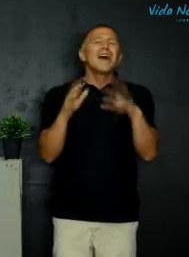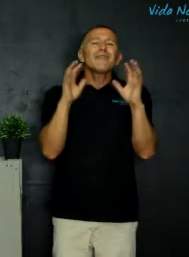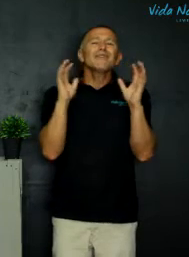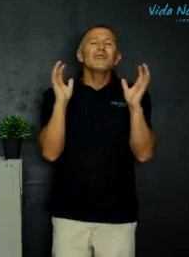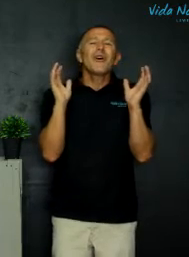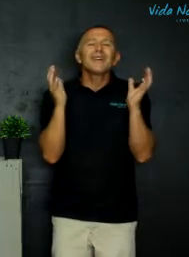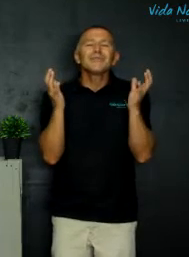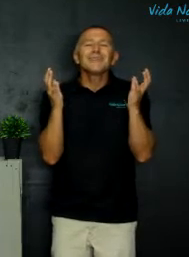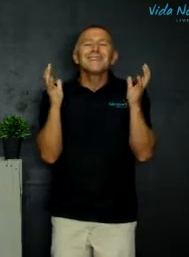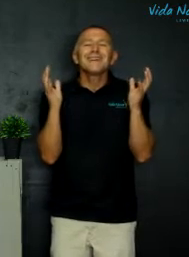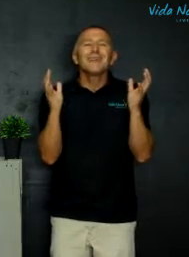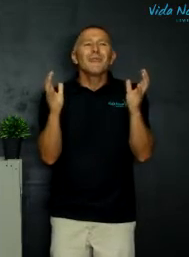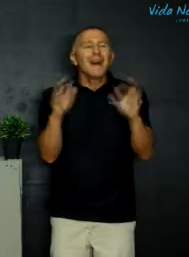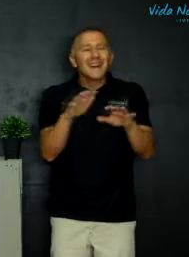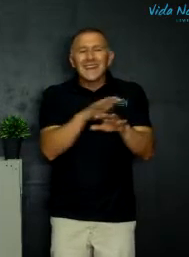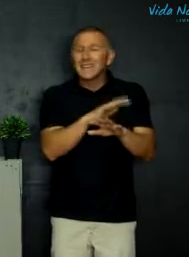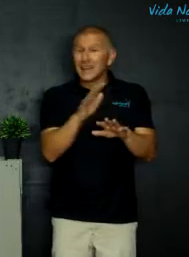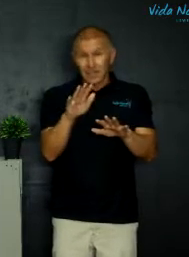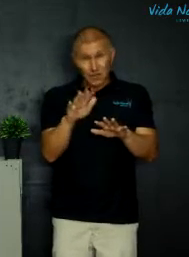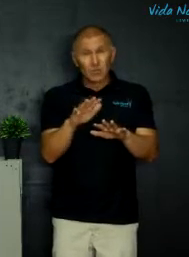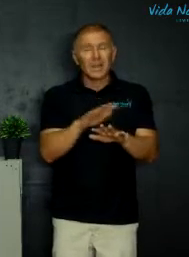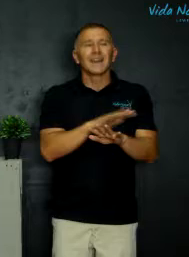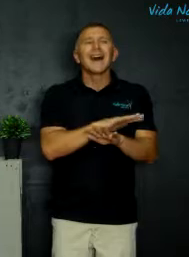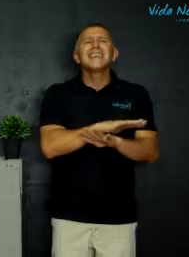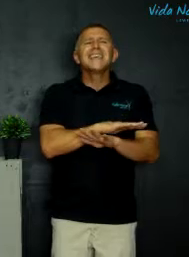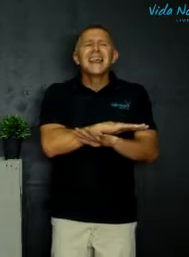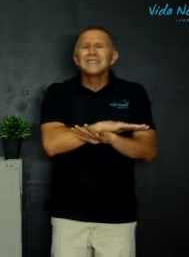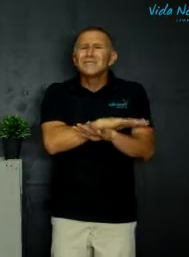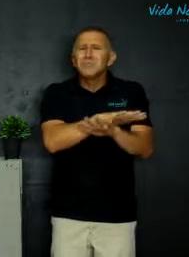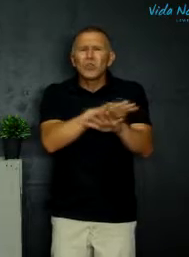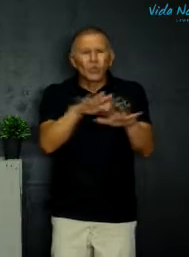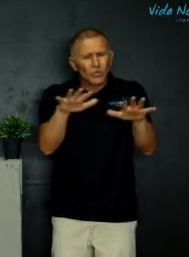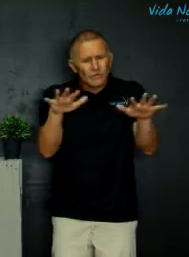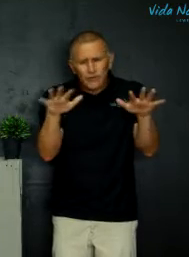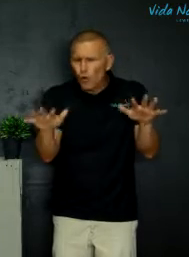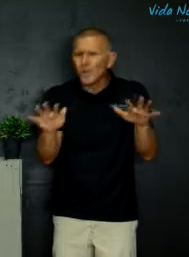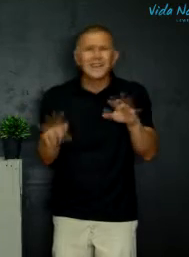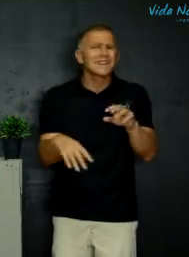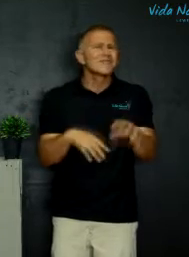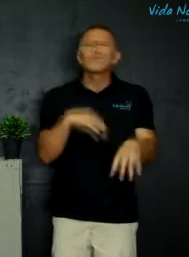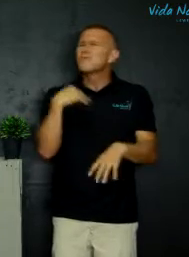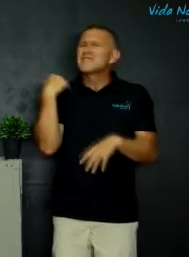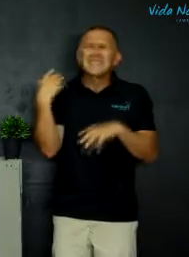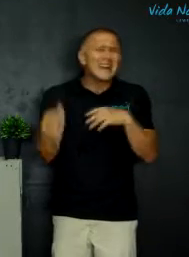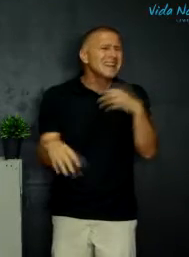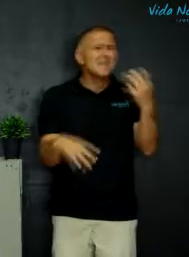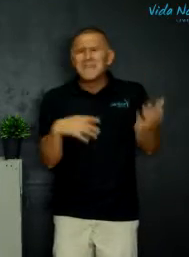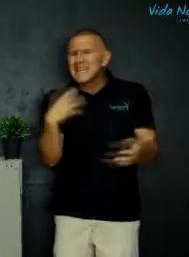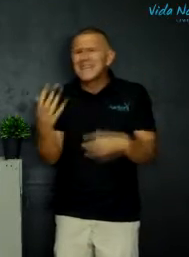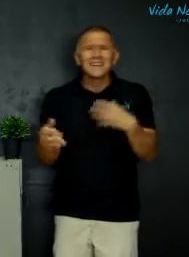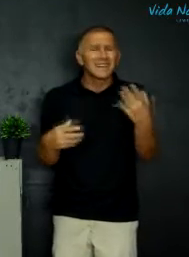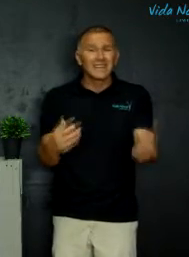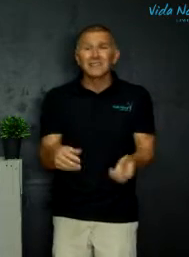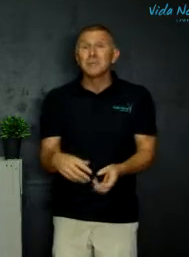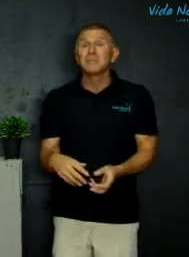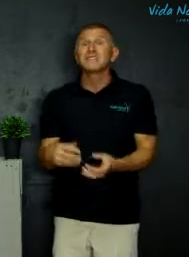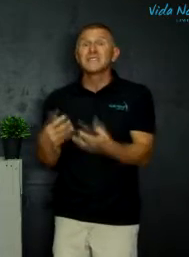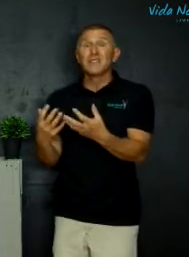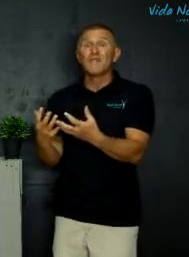ek wil jou gaan uit na die ding hou aan hy, en dit is nou moeilik, hy jylle speelgrond vol kinders wat op verskillende maniere krik het speel, miskien is daar